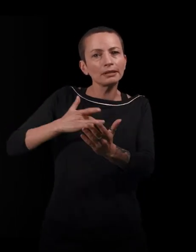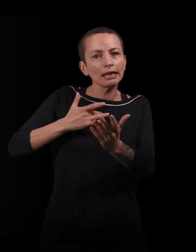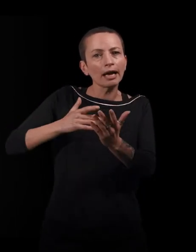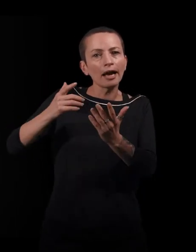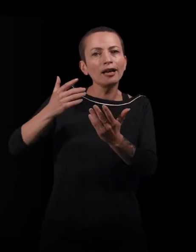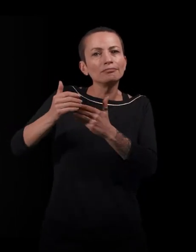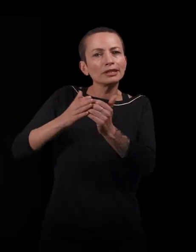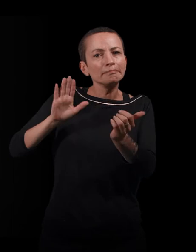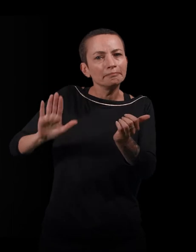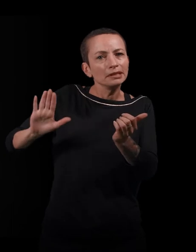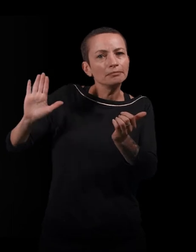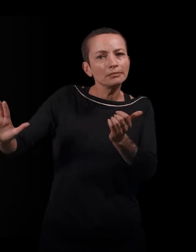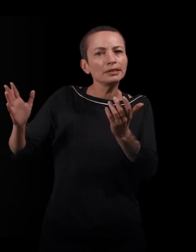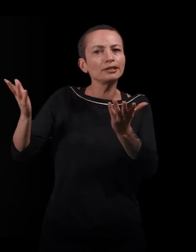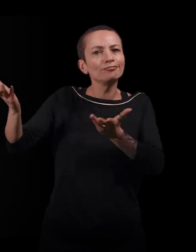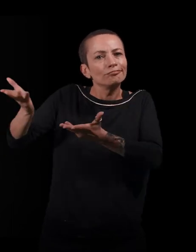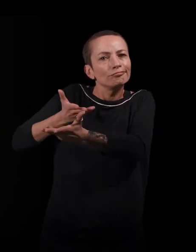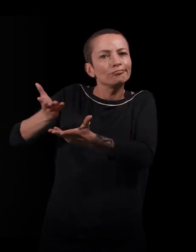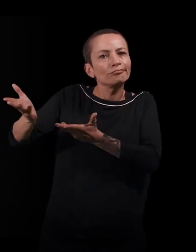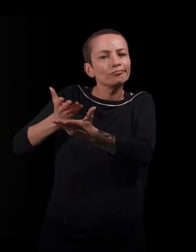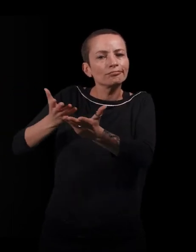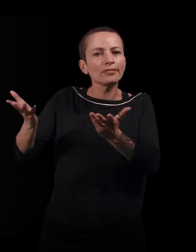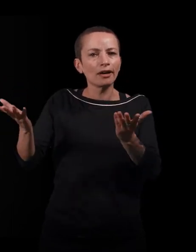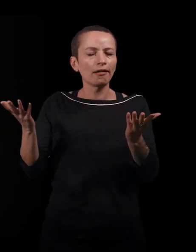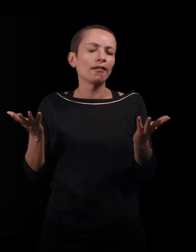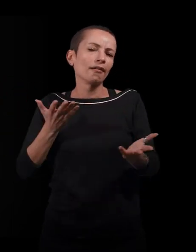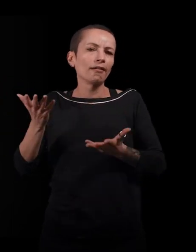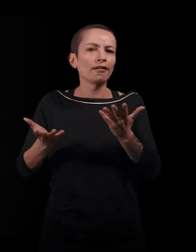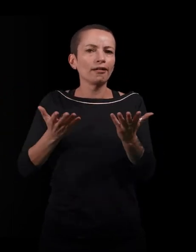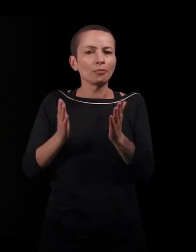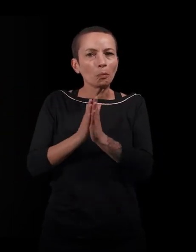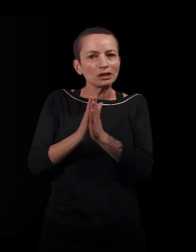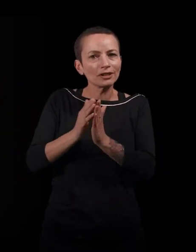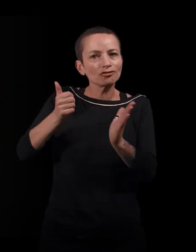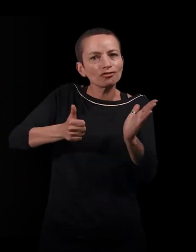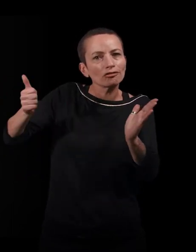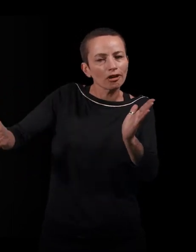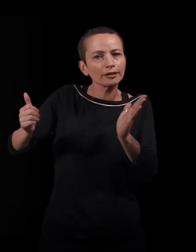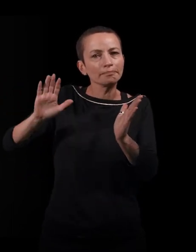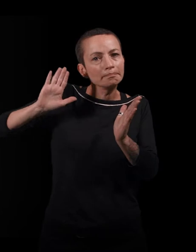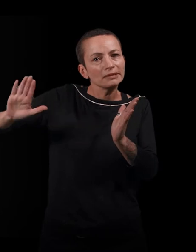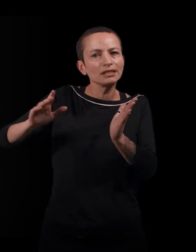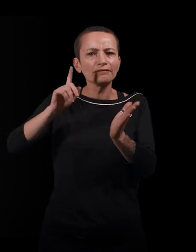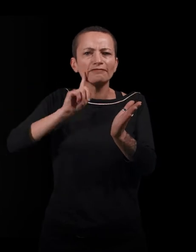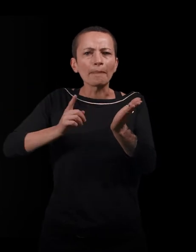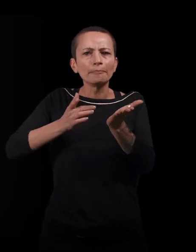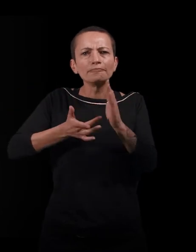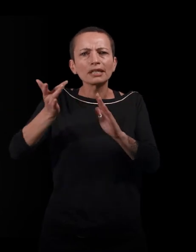disciplinaires et leurs motivations personnelles, les réalités de ces migrations des femmes,